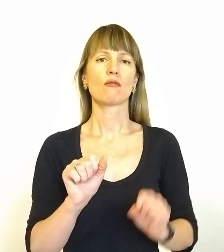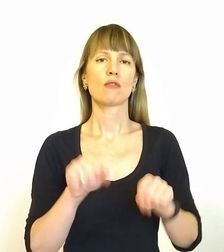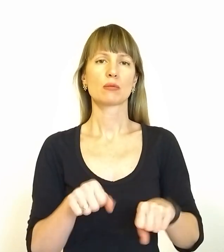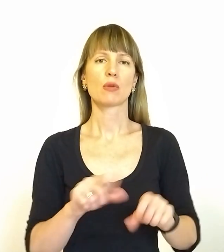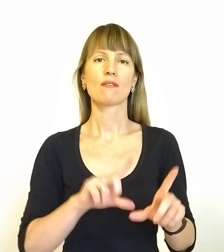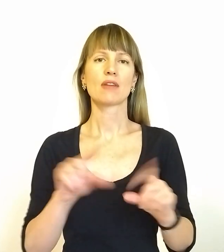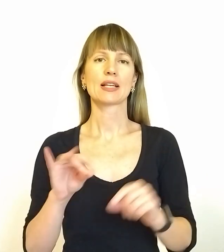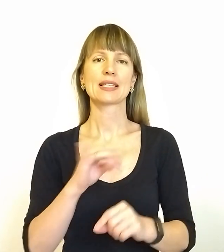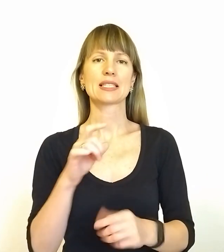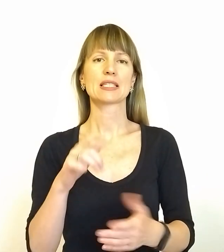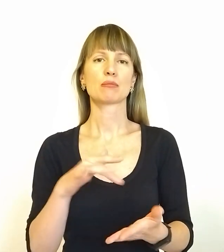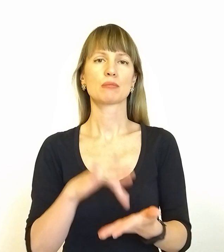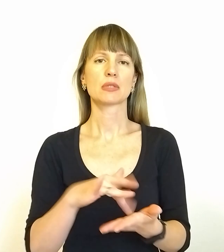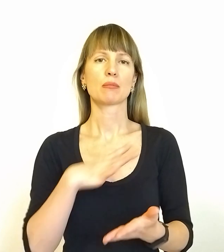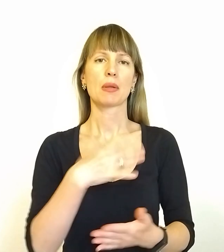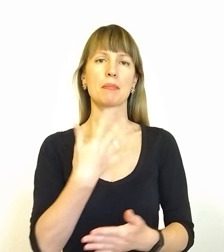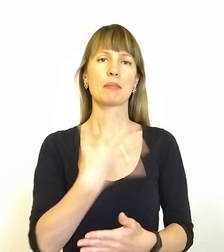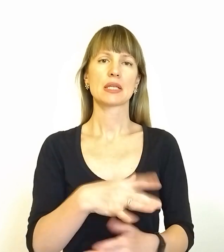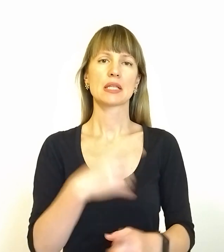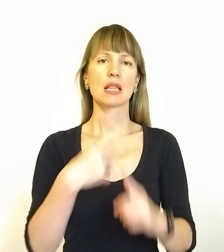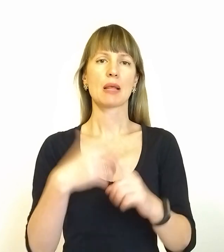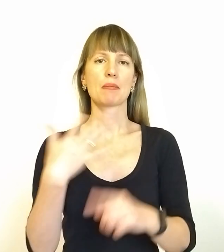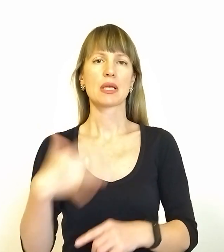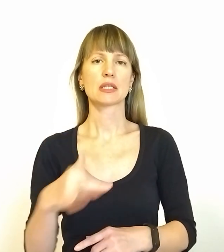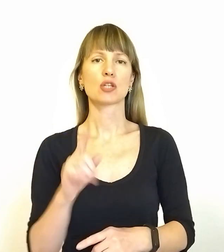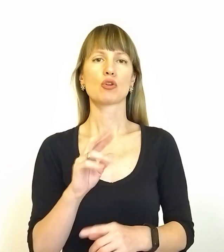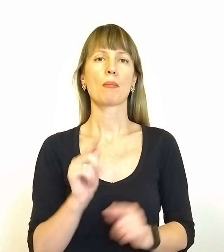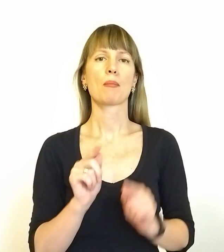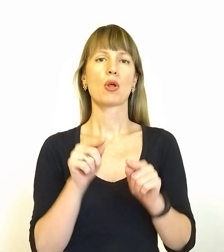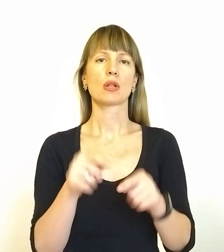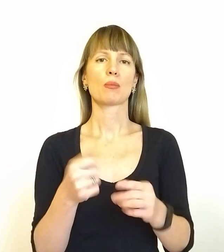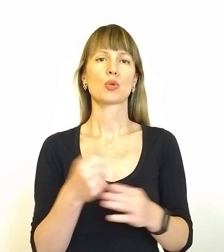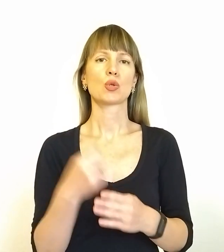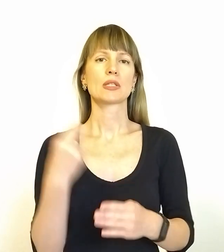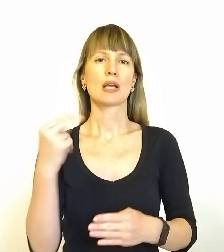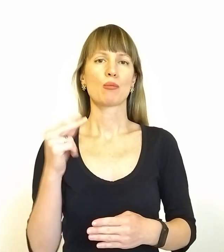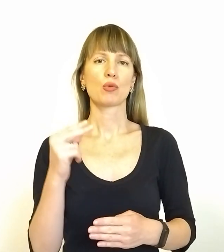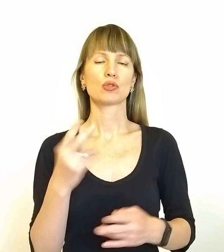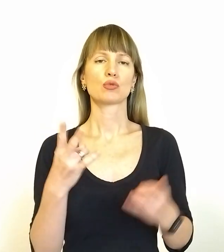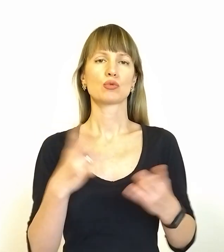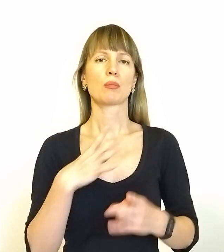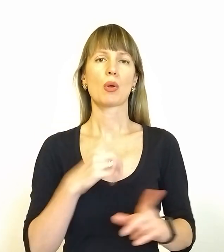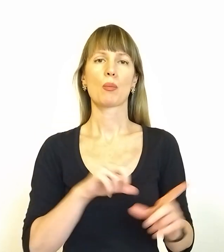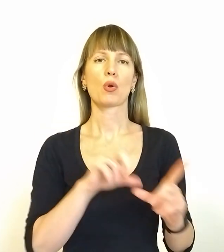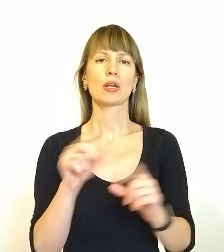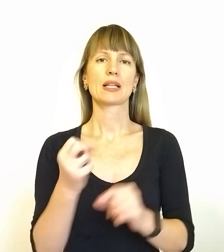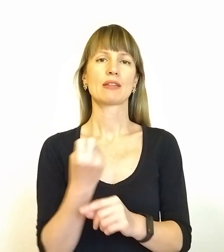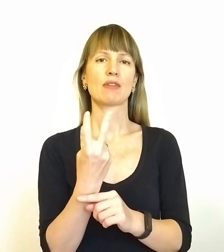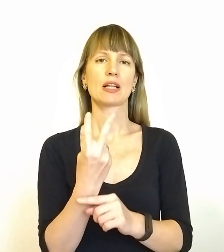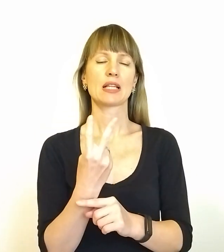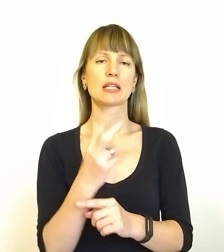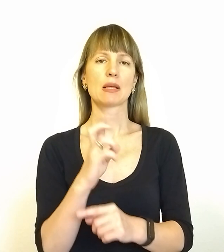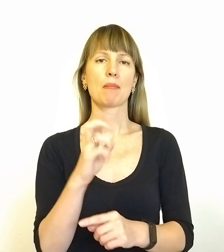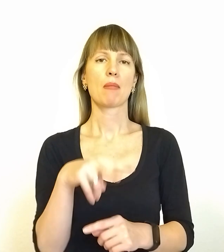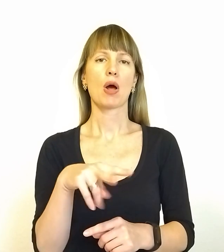виїхати із міста були 50 на 50. Аби потрапити до Запоріжжя, довелося проїхати 12 блокпостів.